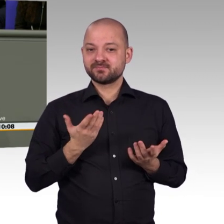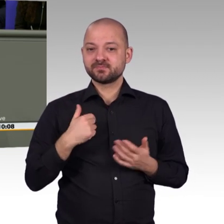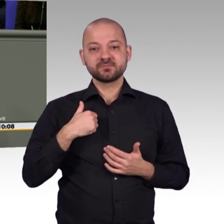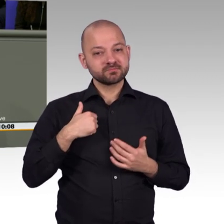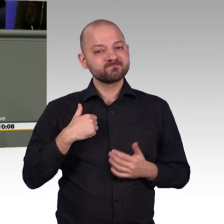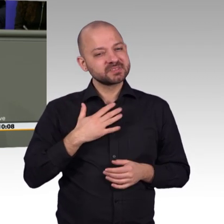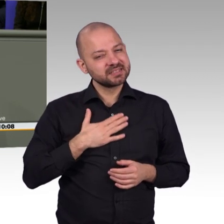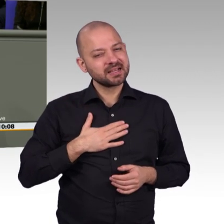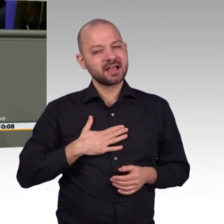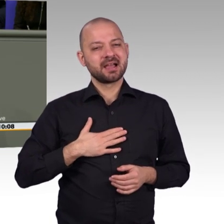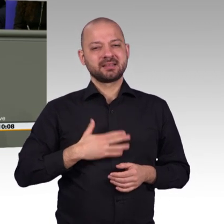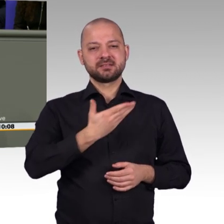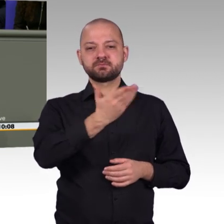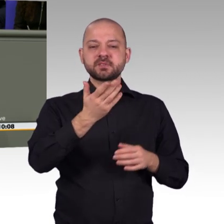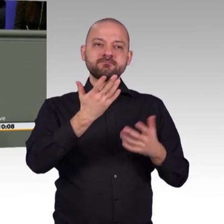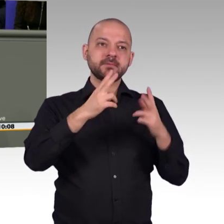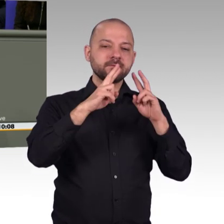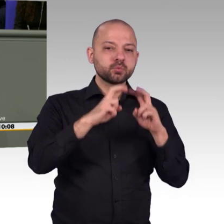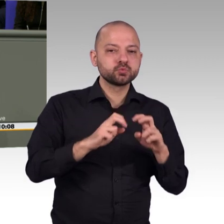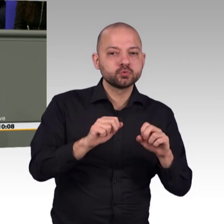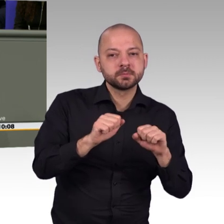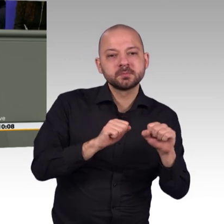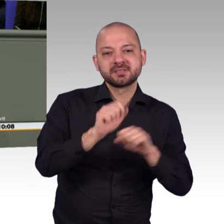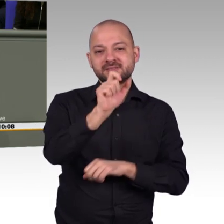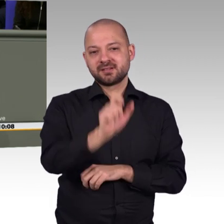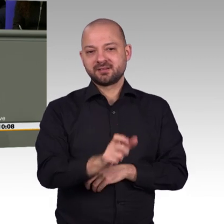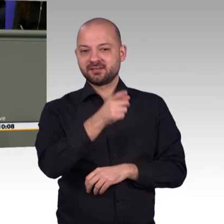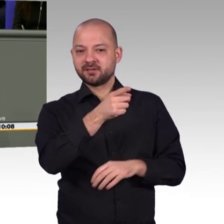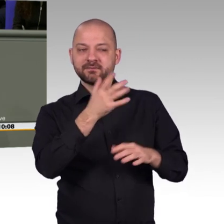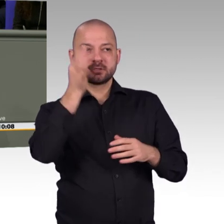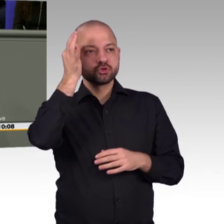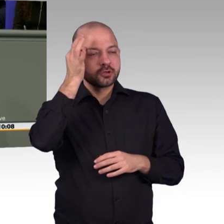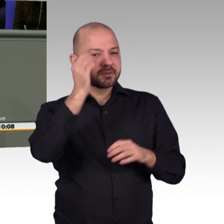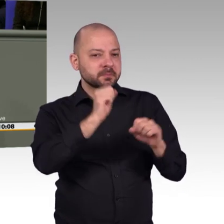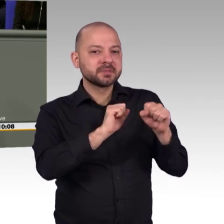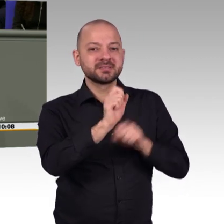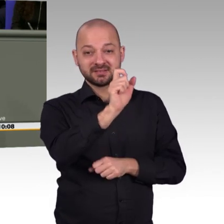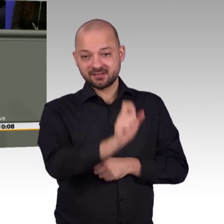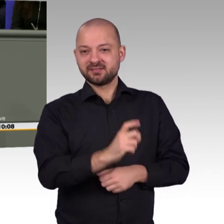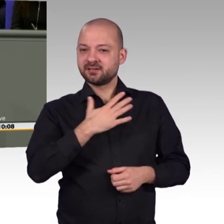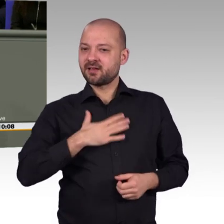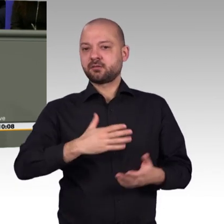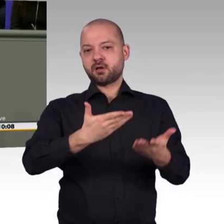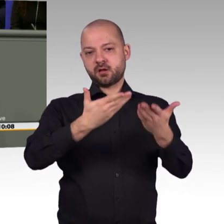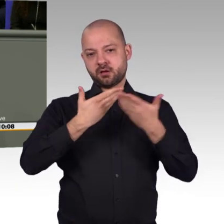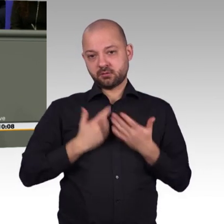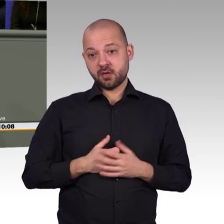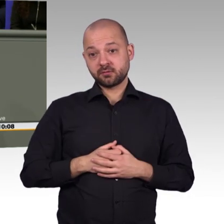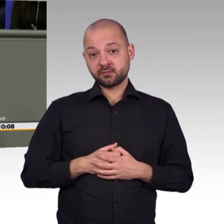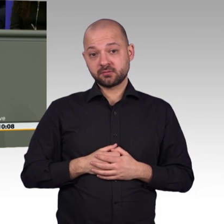Schritt, aus Fehlern der Vergangenheit lernen. Und der Ansatz des privatwirtschaftlichen Netzausbaus ist weitestgehend gescheitert. Das müssen wir